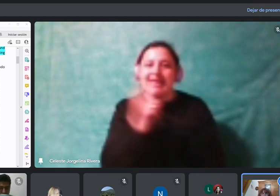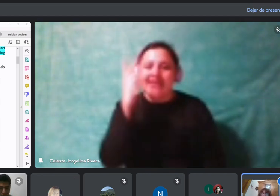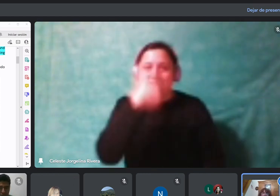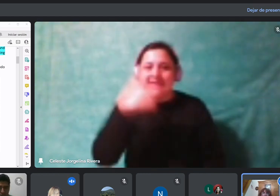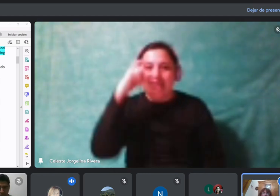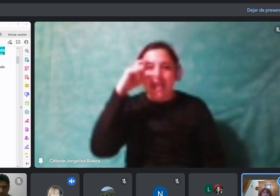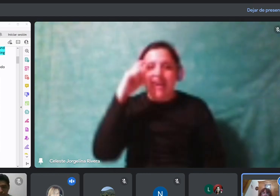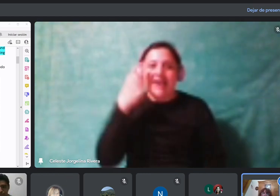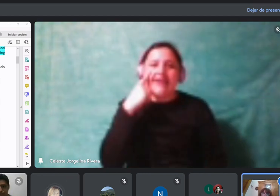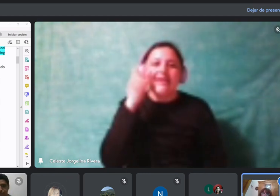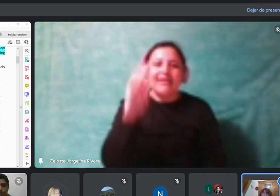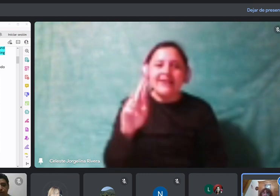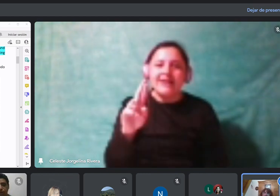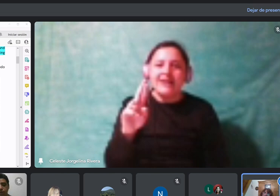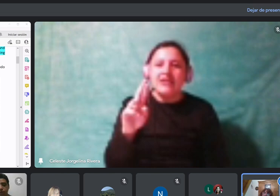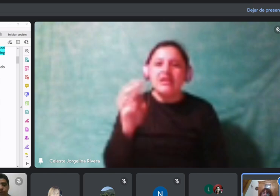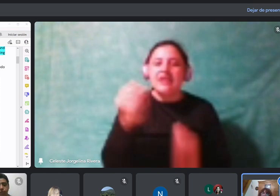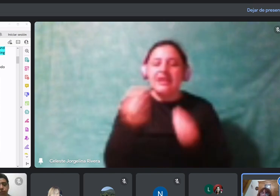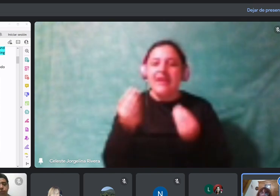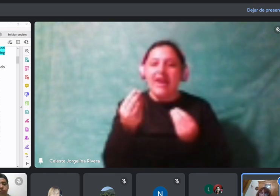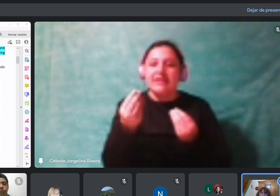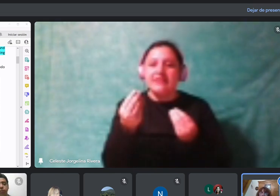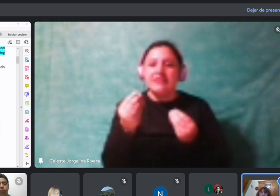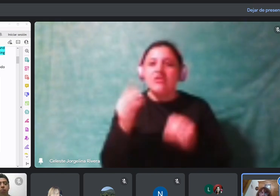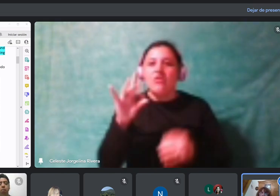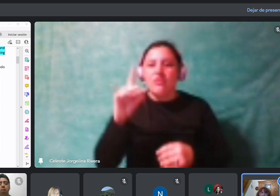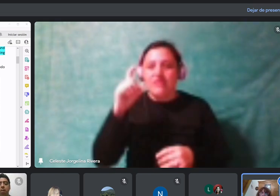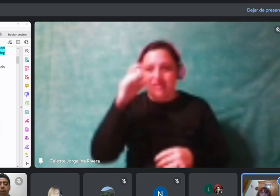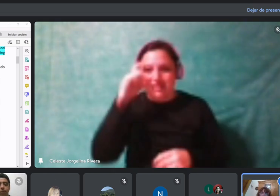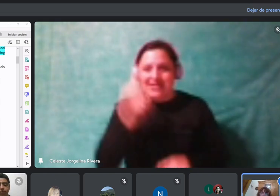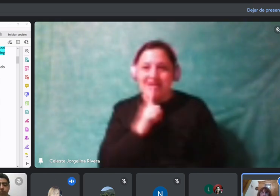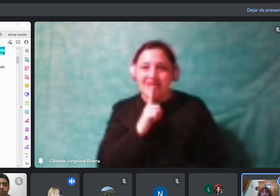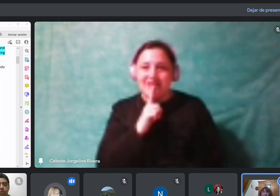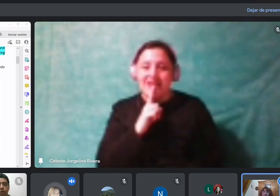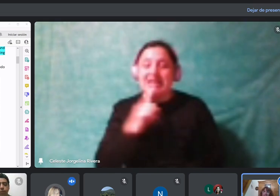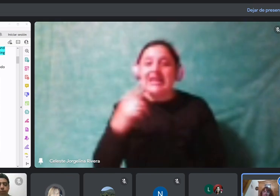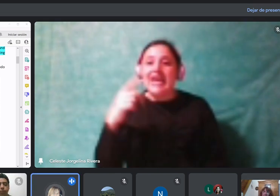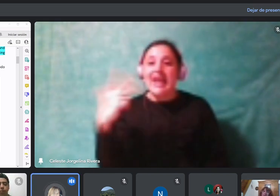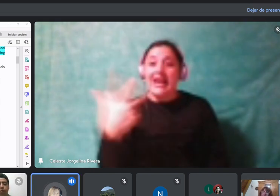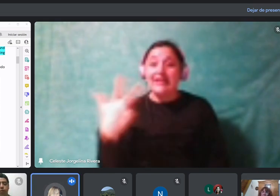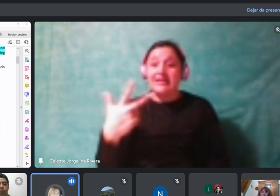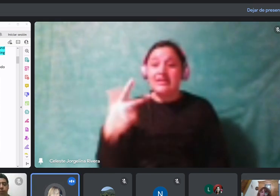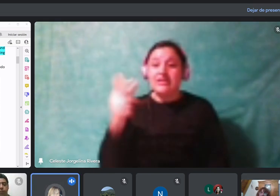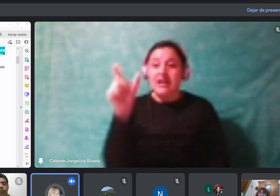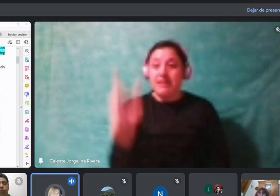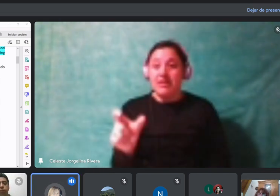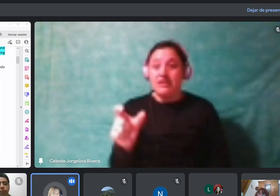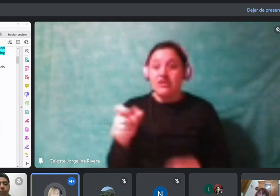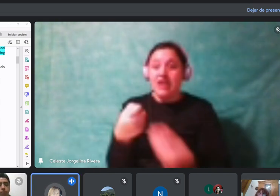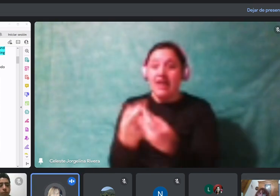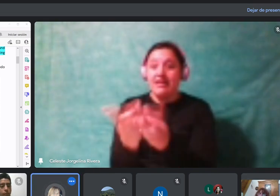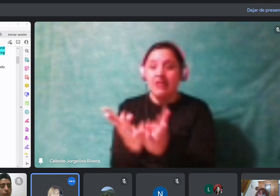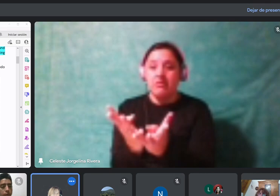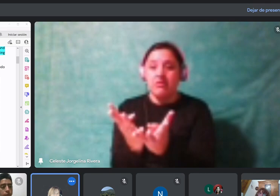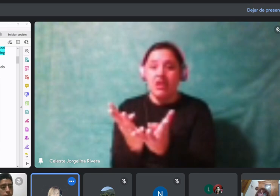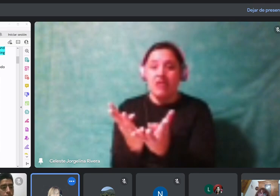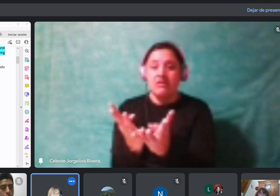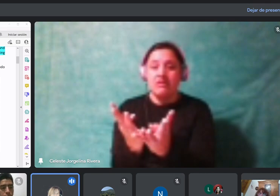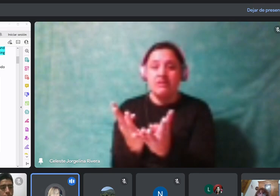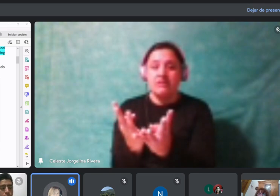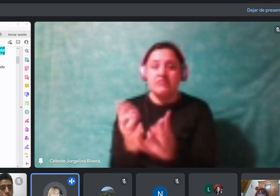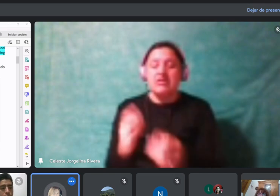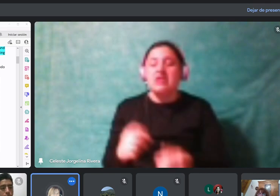es que pertenece a la tercera persona del plural. O sea, yo lo puse como adjetivo, profe.